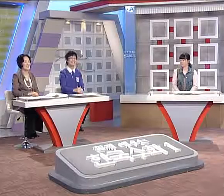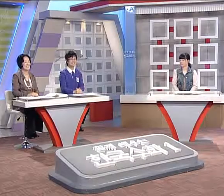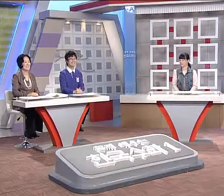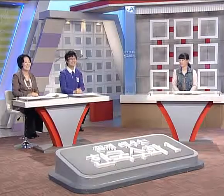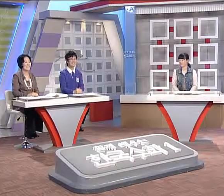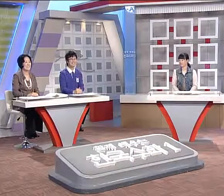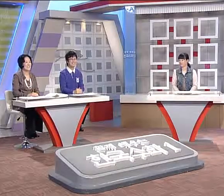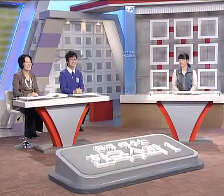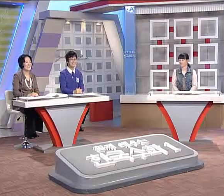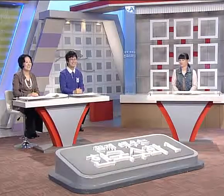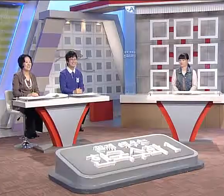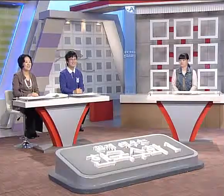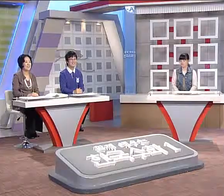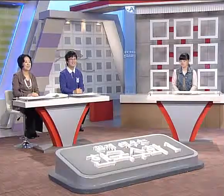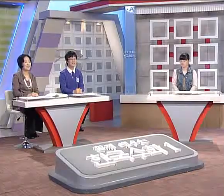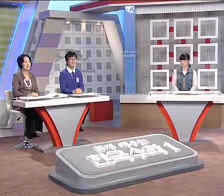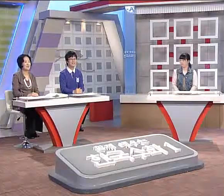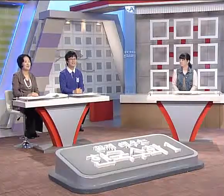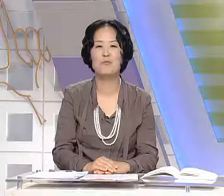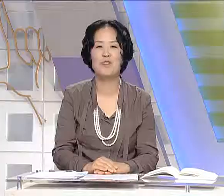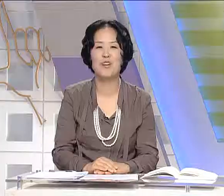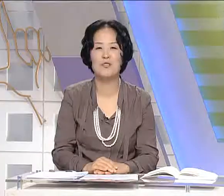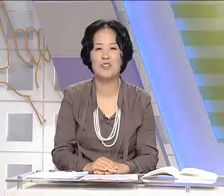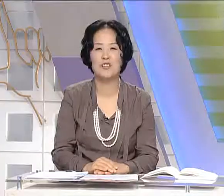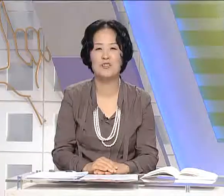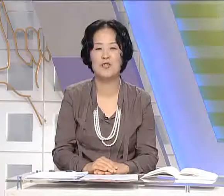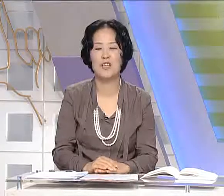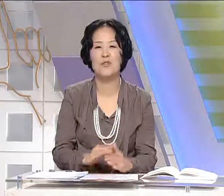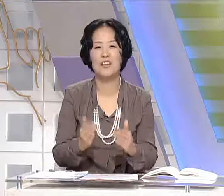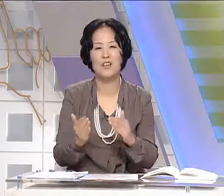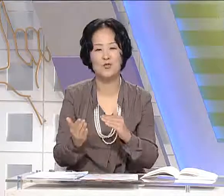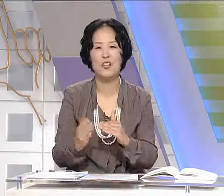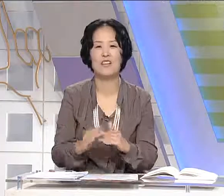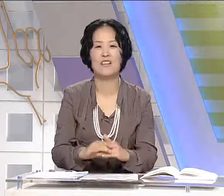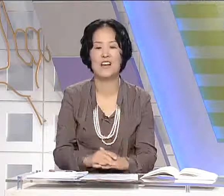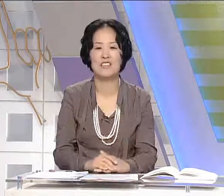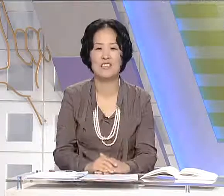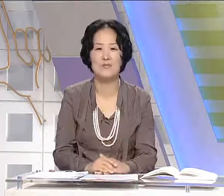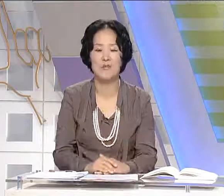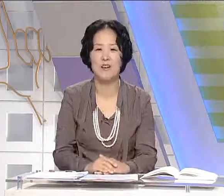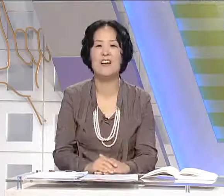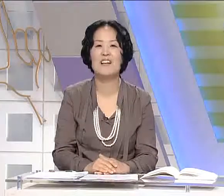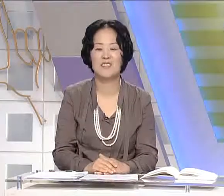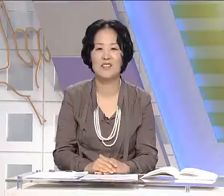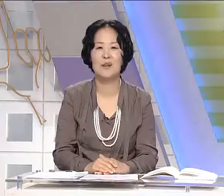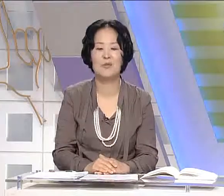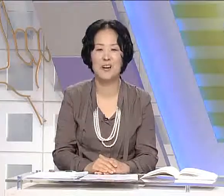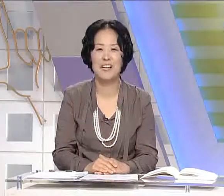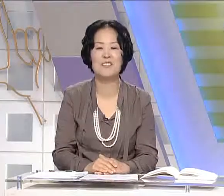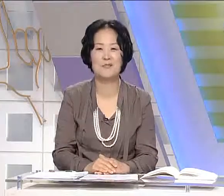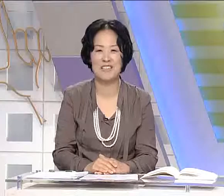네. 그럼 오늘 본문 내용 중에서 새롭게 나온 수화 단어 다시 한번 정리해 보도록 하겠습니다.